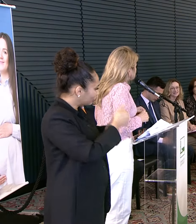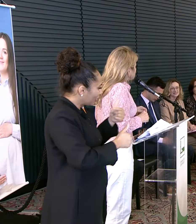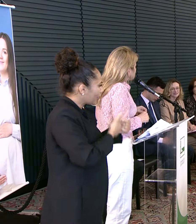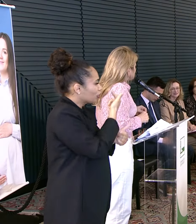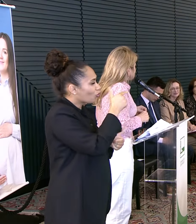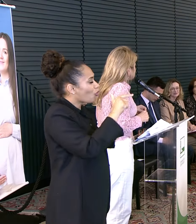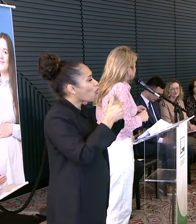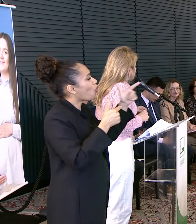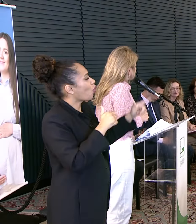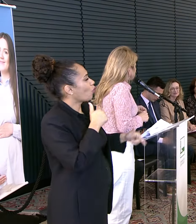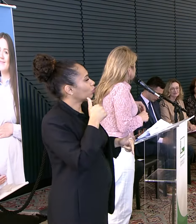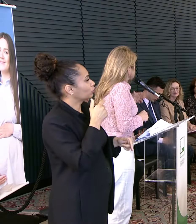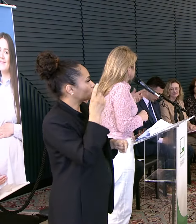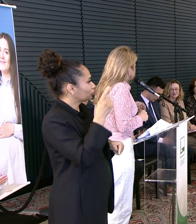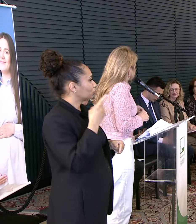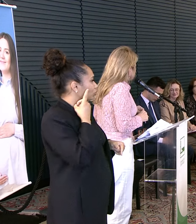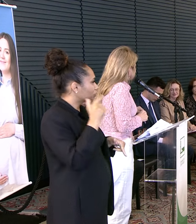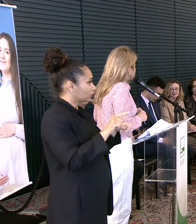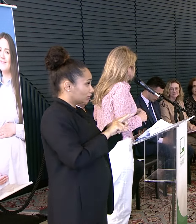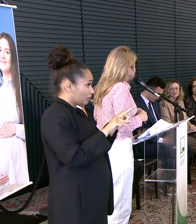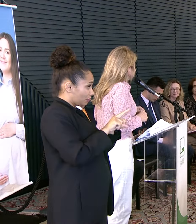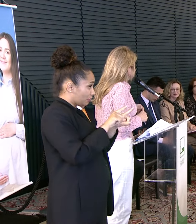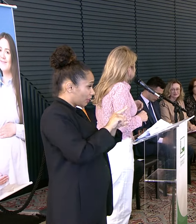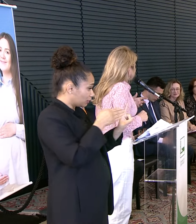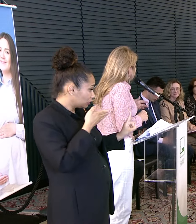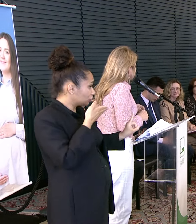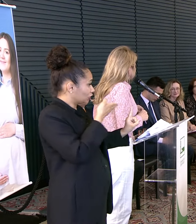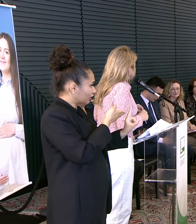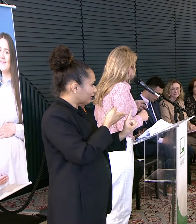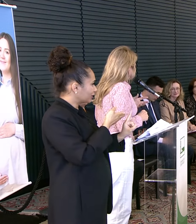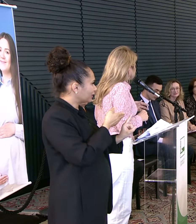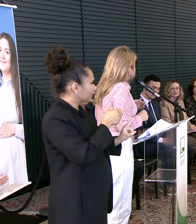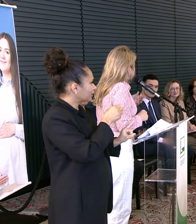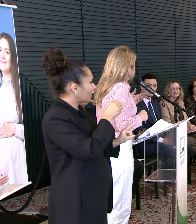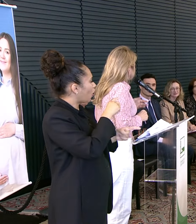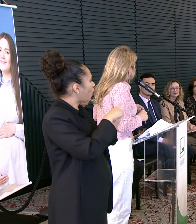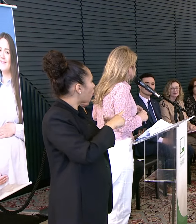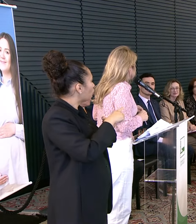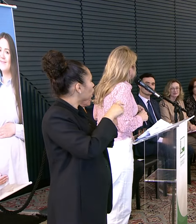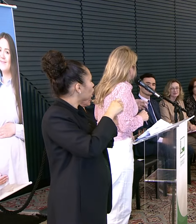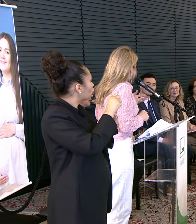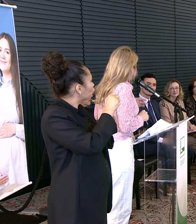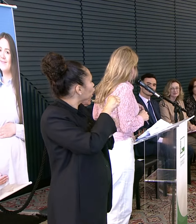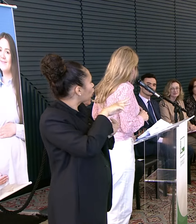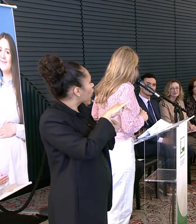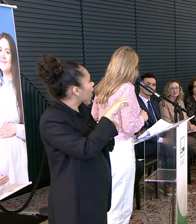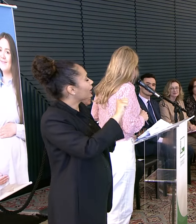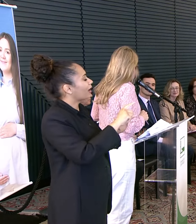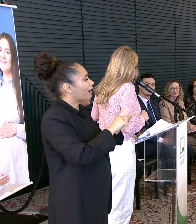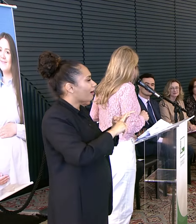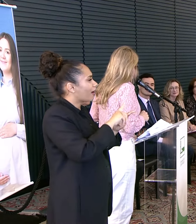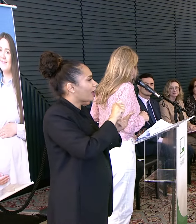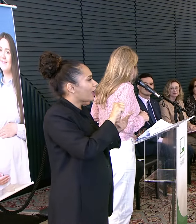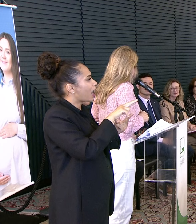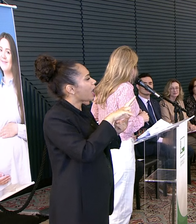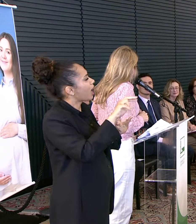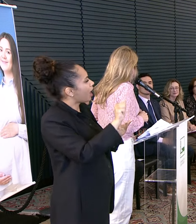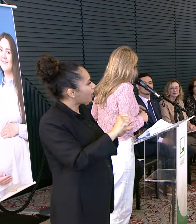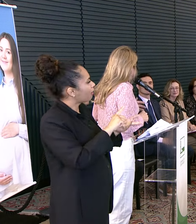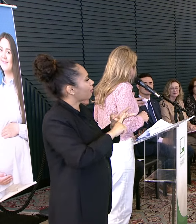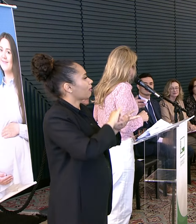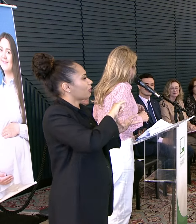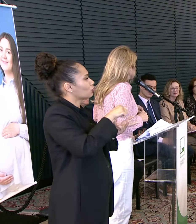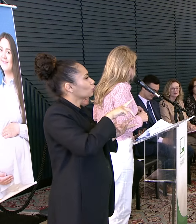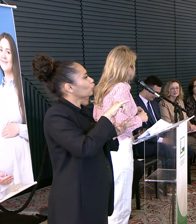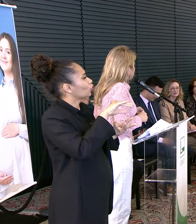deputados Que participaram Com as indicações Aqui a Soray Geraldo Rezende A Laura O Luizinho Deputado Júlio